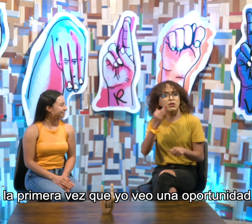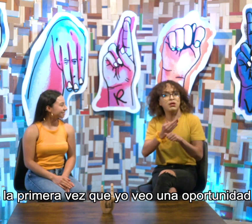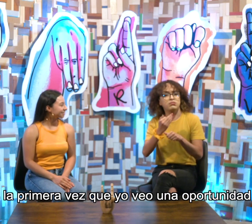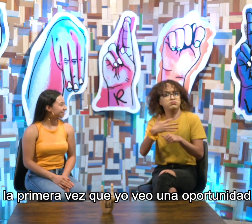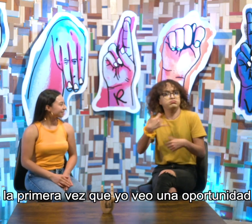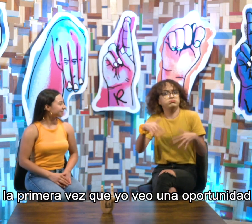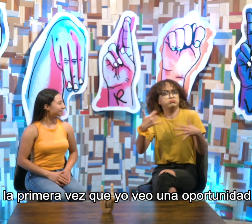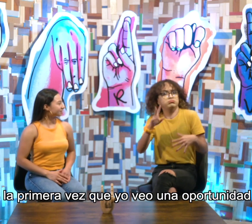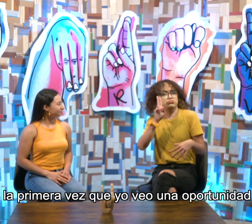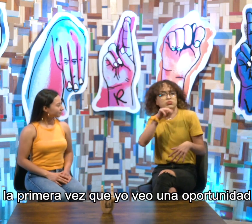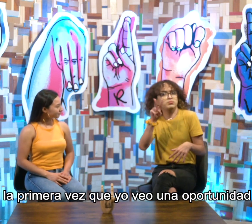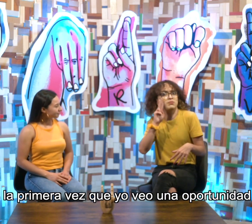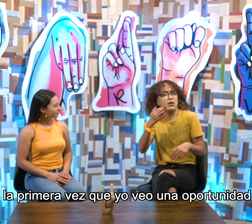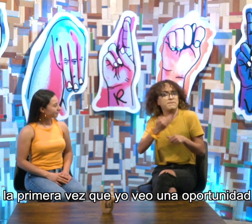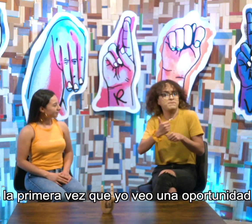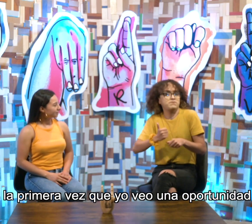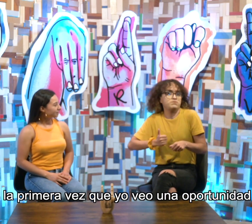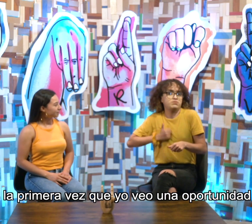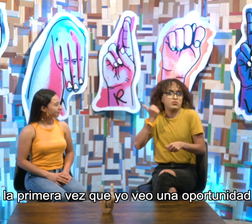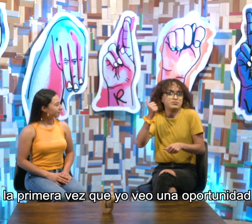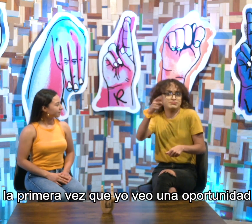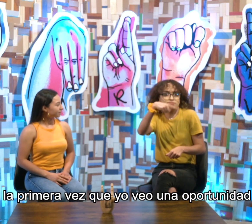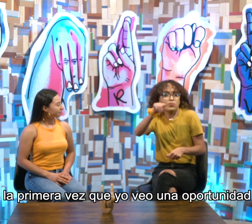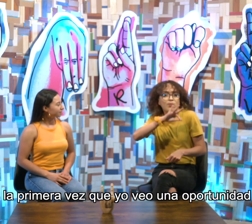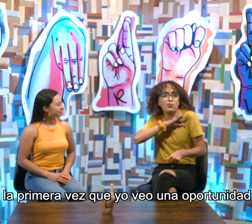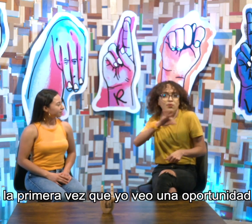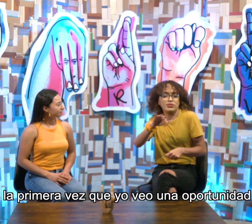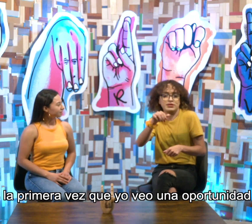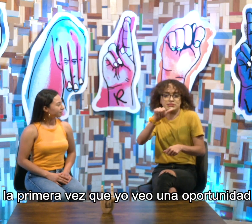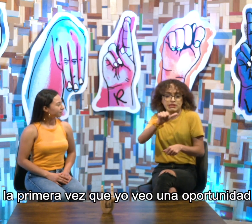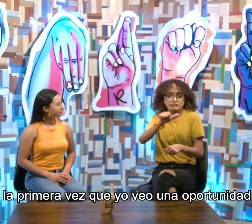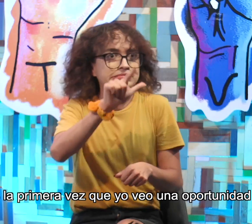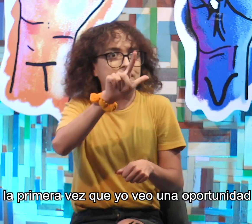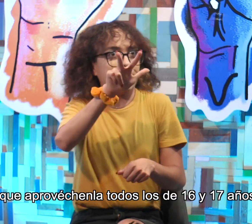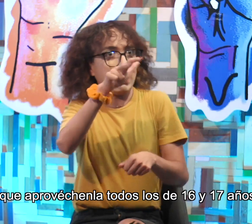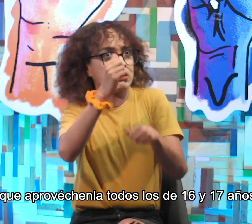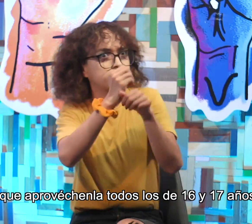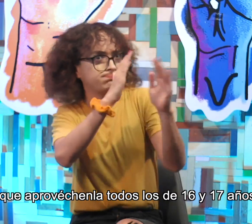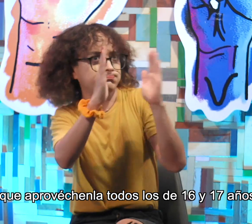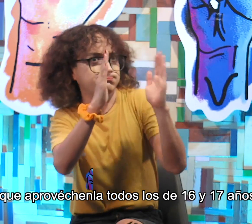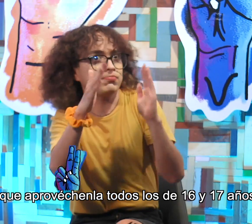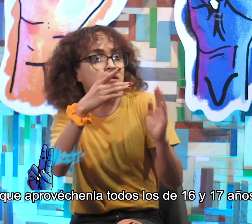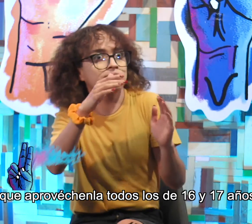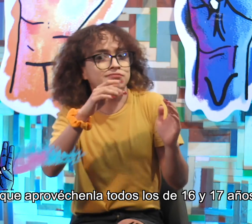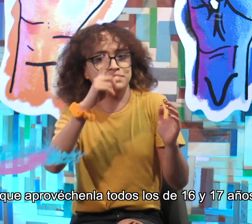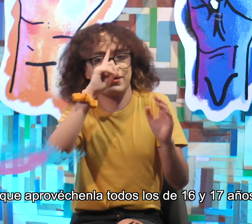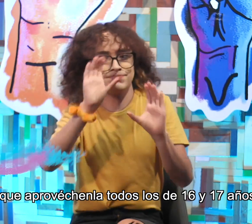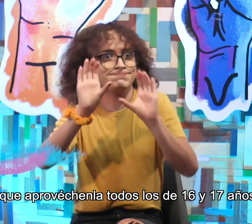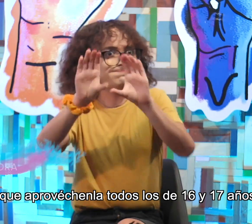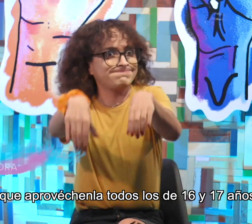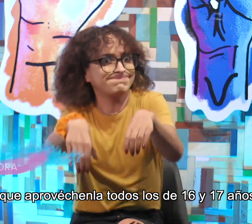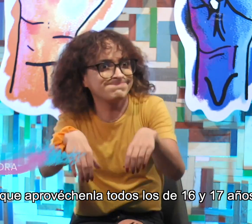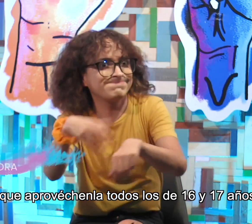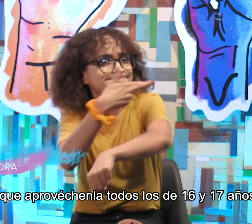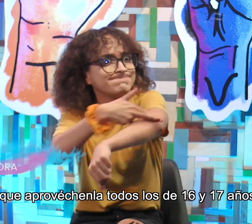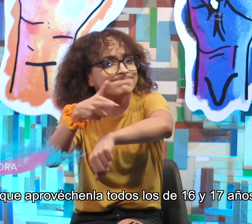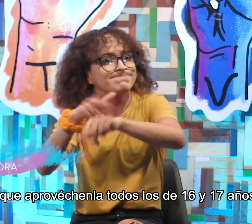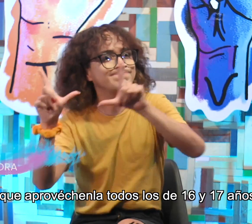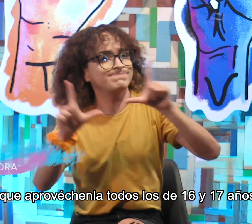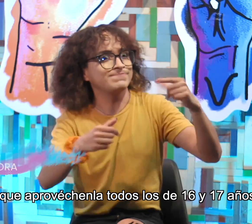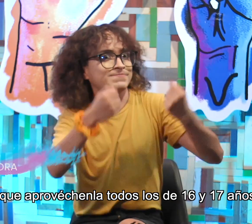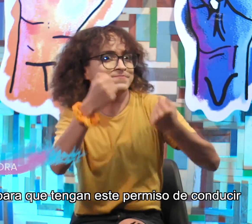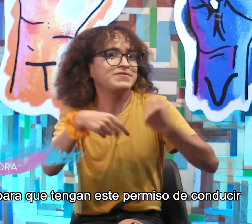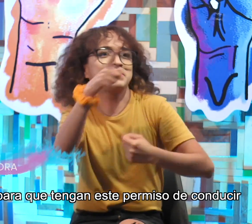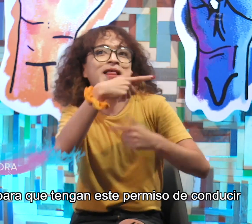¡Sí! Es la primera vez que yo veo una oportunidad así. Así que aprovechenla, todos los de 16 y